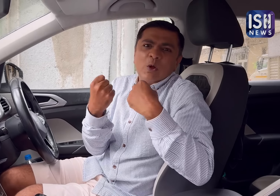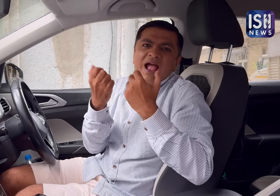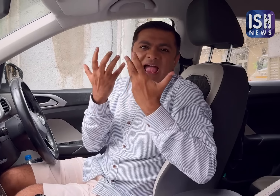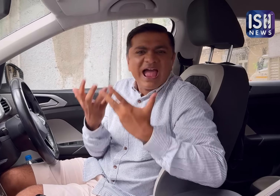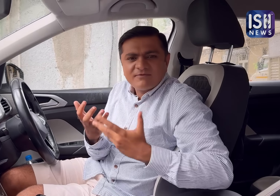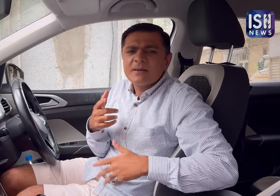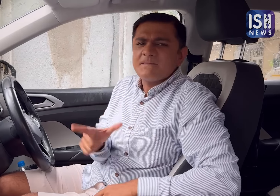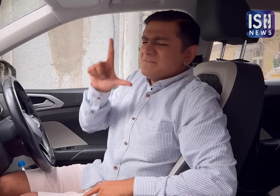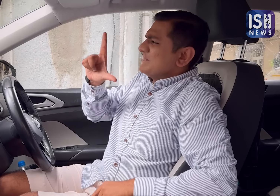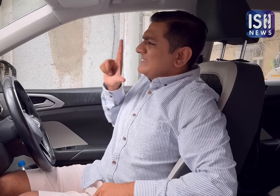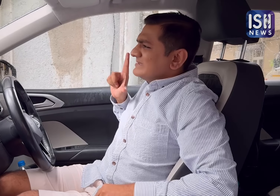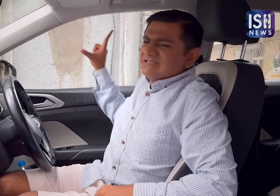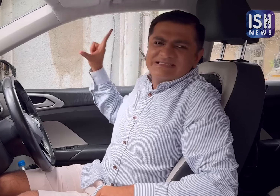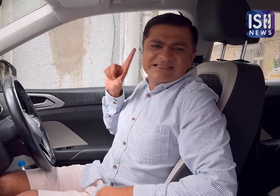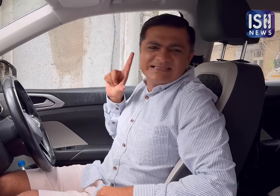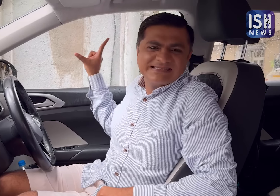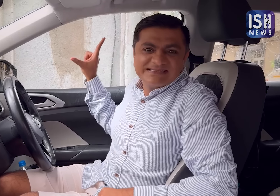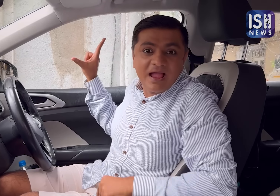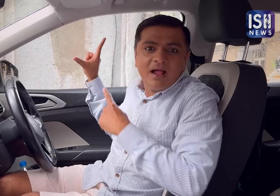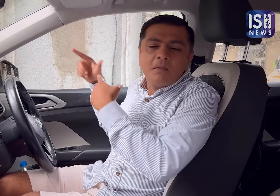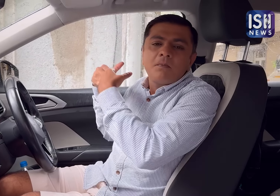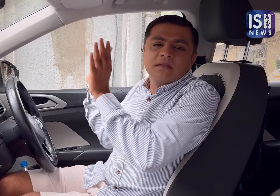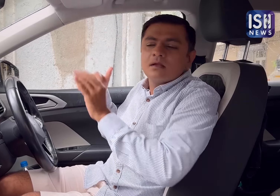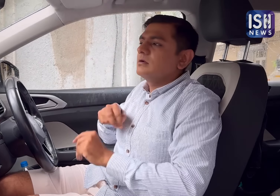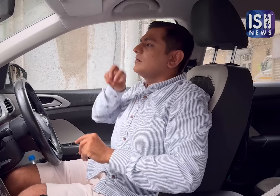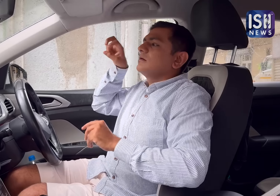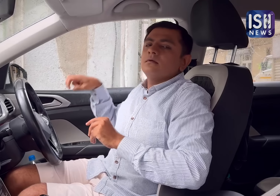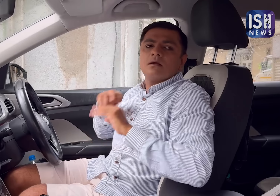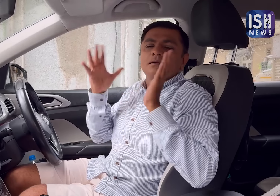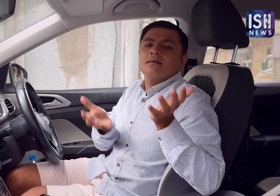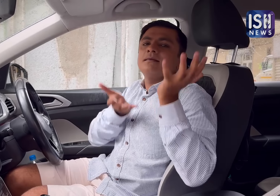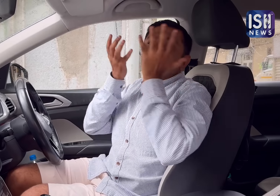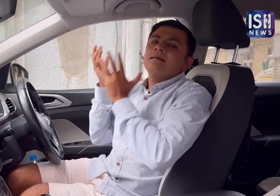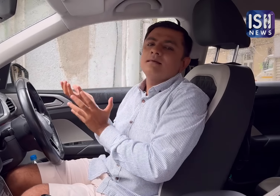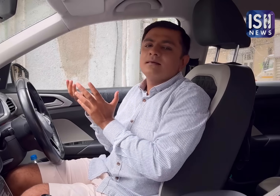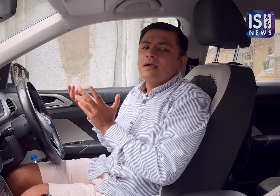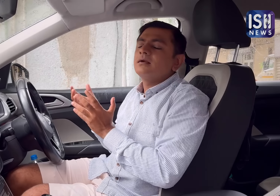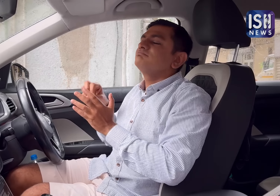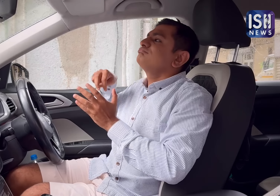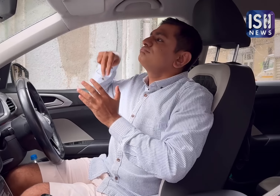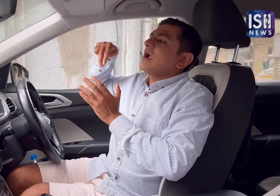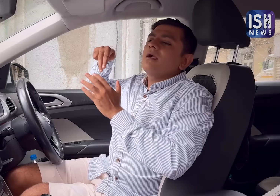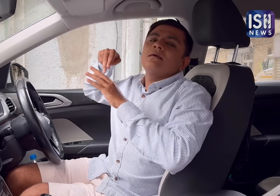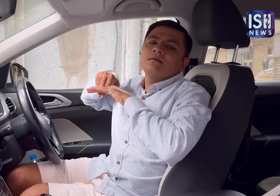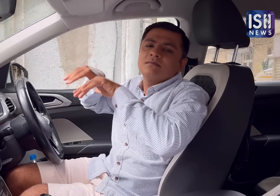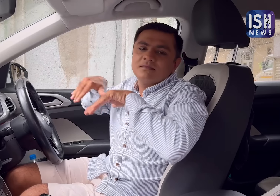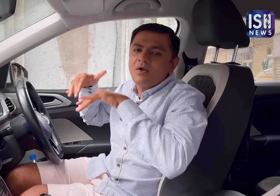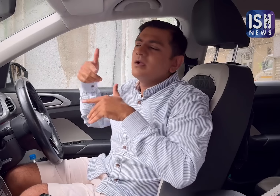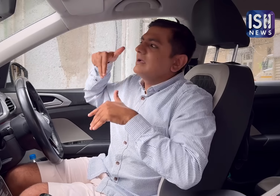है तो आप खिडकी को तोड़ने और भागने के लिए अपने पैरों का उपयोग कर सकते हैं आप या तो सुरक्षित रूप से